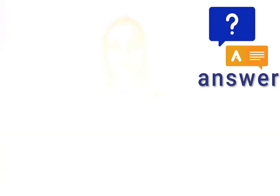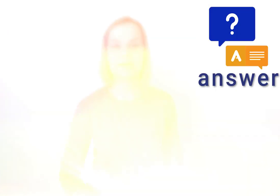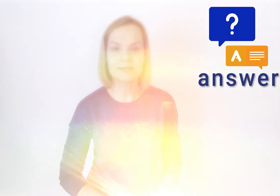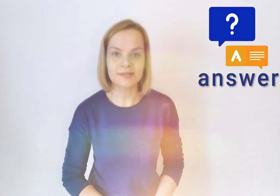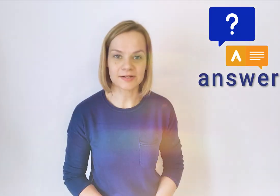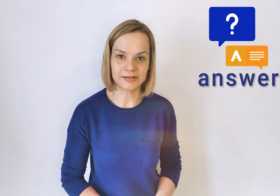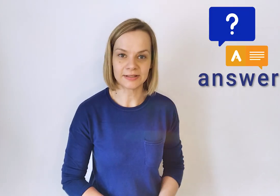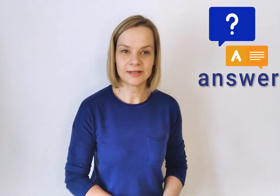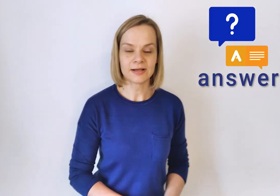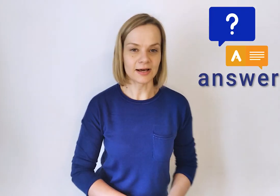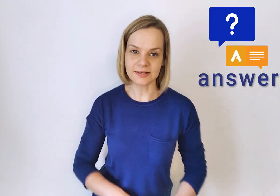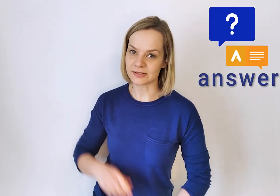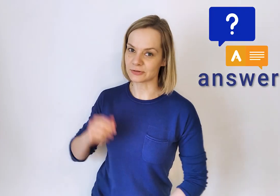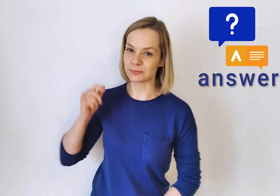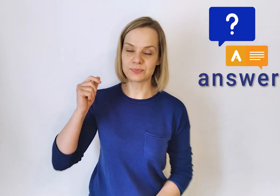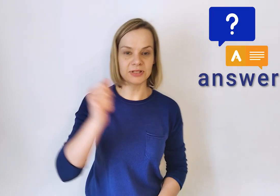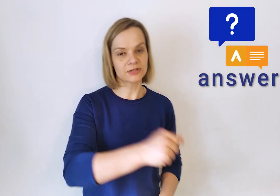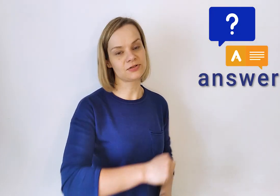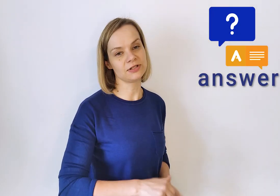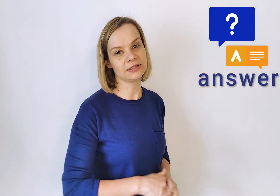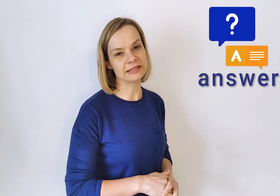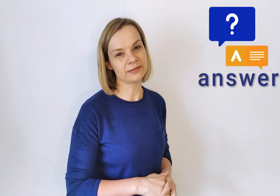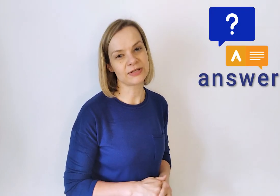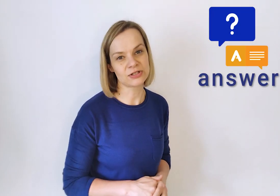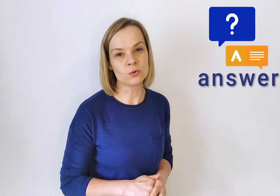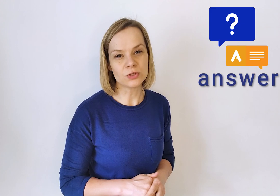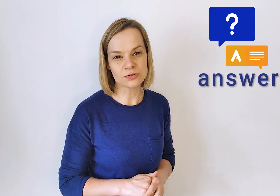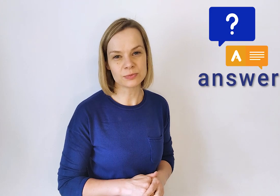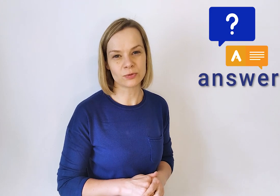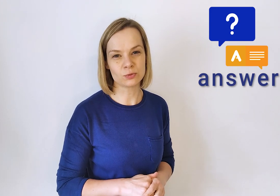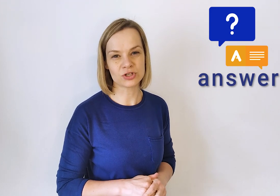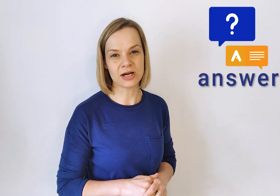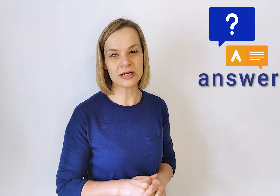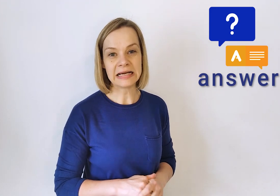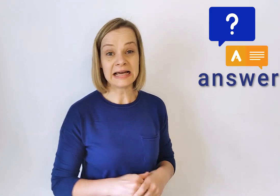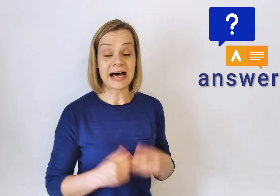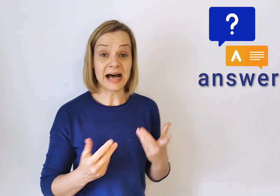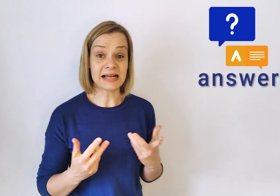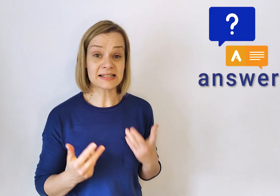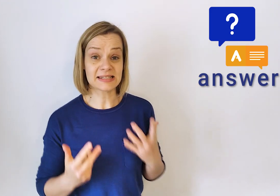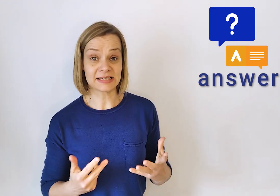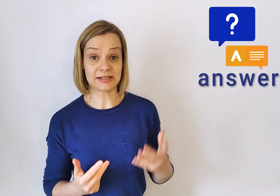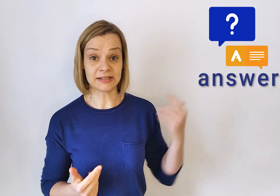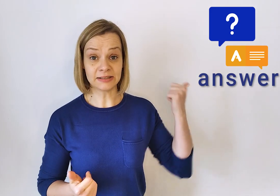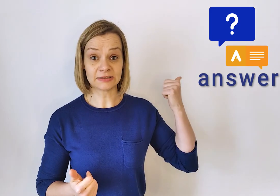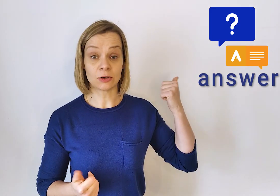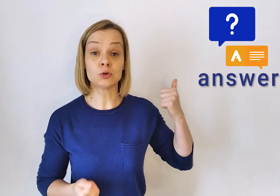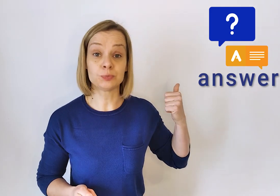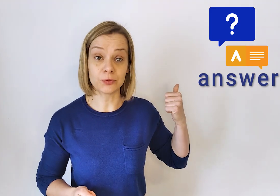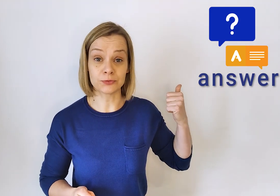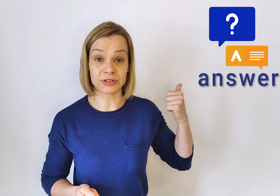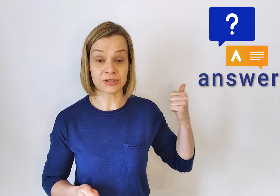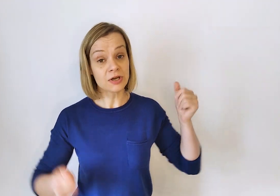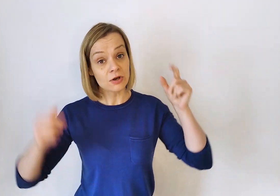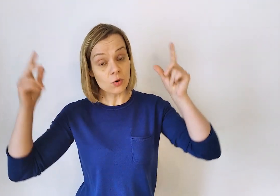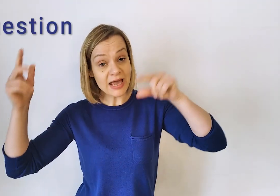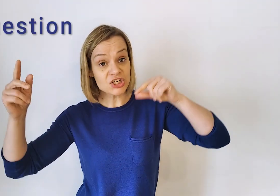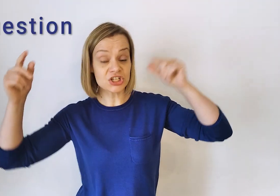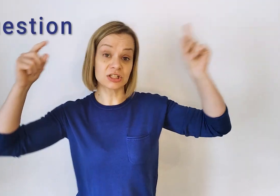Answer. Answer to pierwszy i najbardziej kłujący po uszach. Answer. Odpowiedz. Question